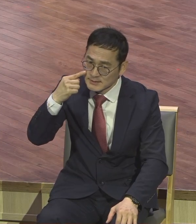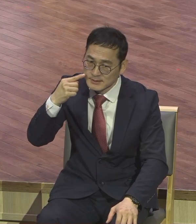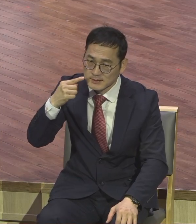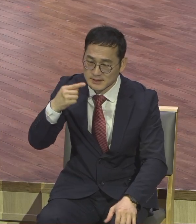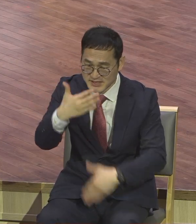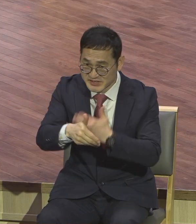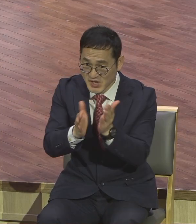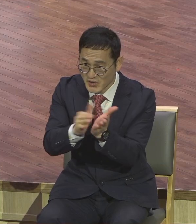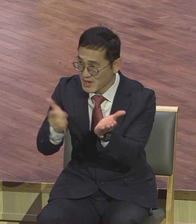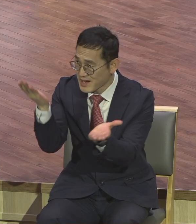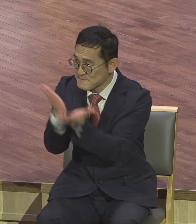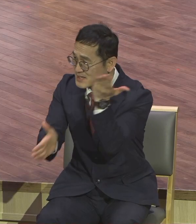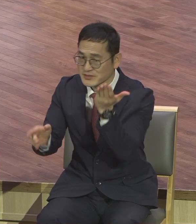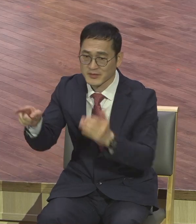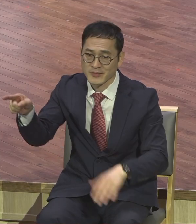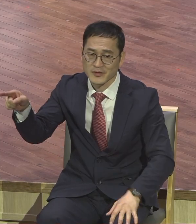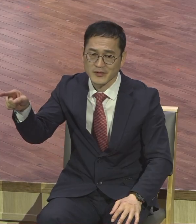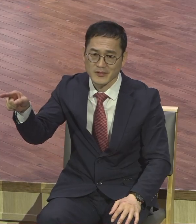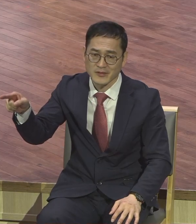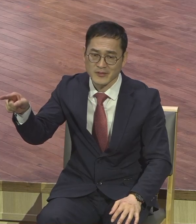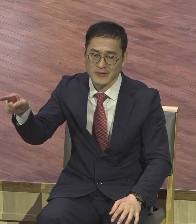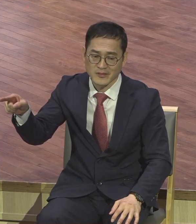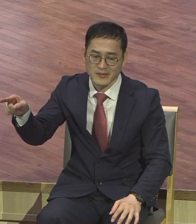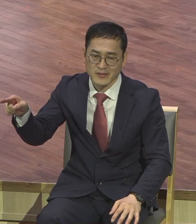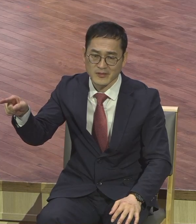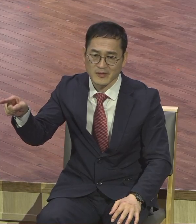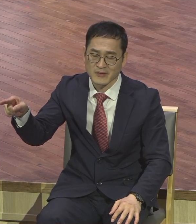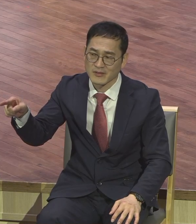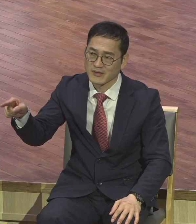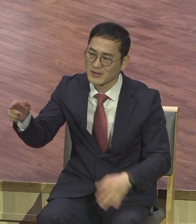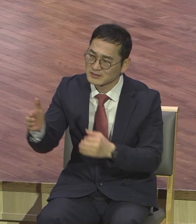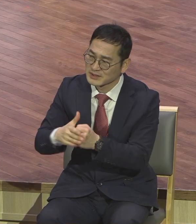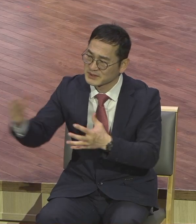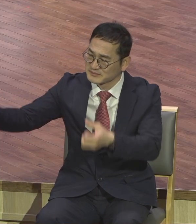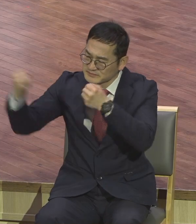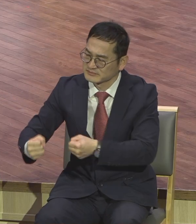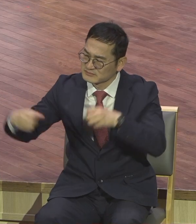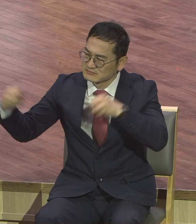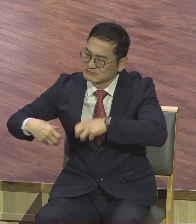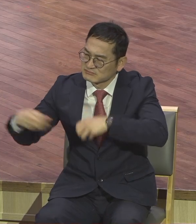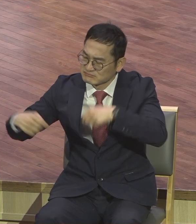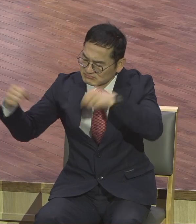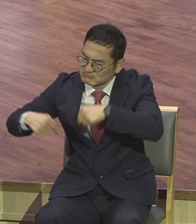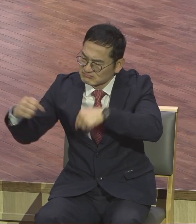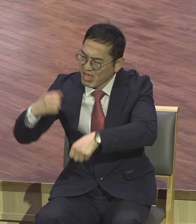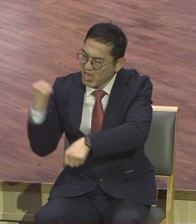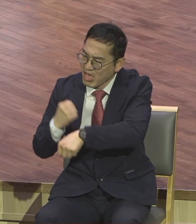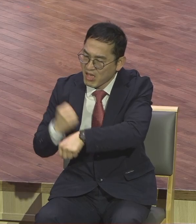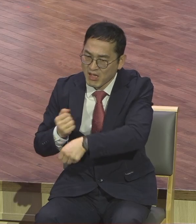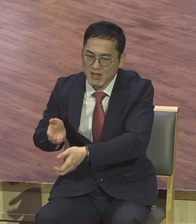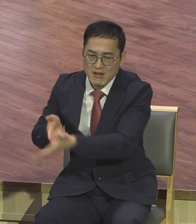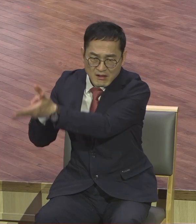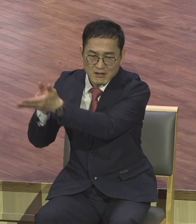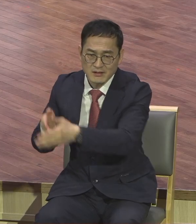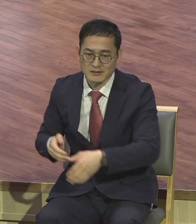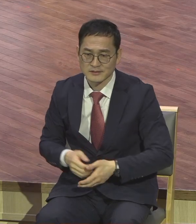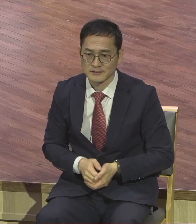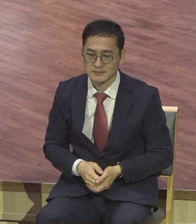토론을 지안하자고 비덴 베르크 성당 앞에다가 95개 항목을 딱 붙여가지고